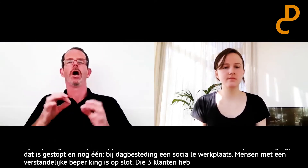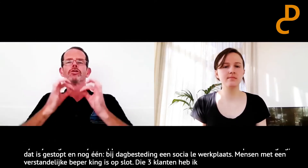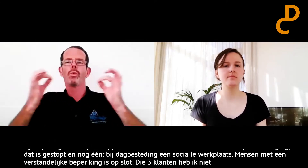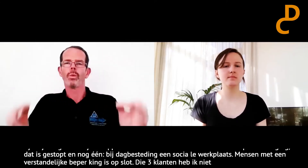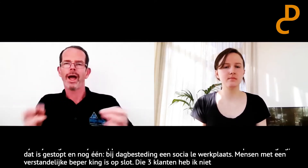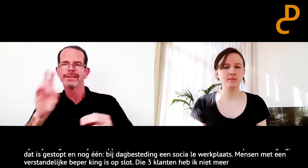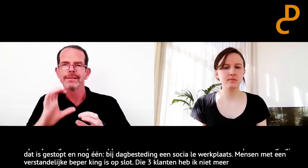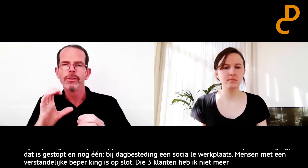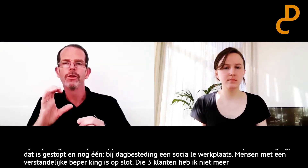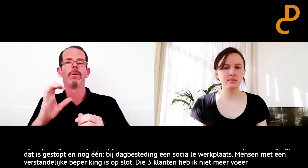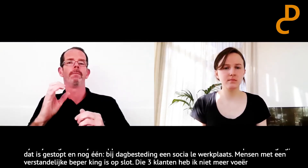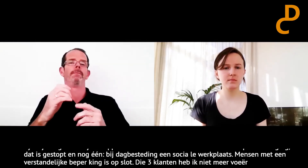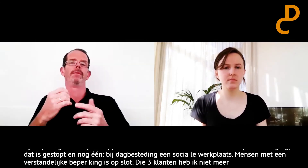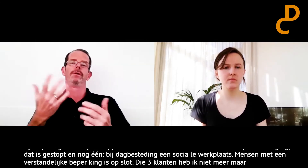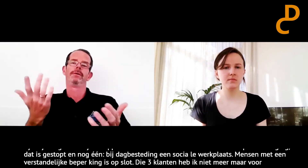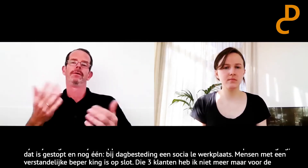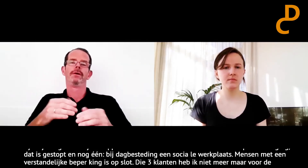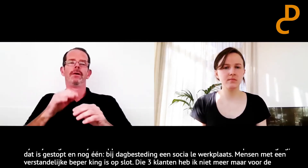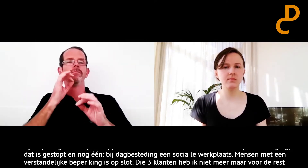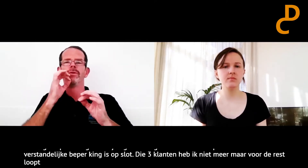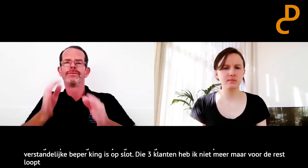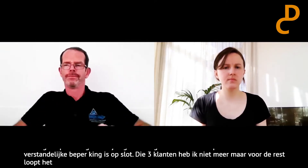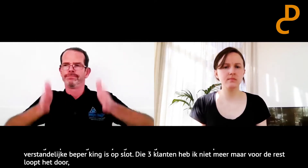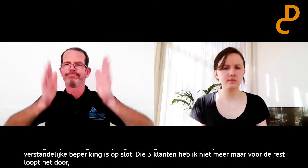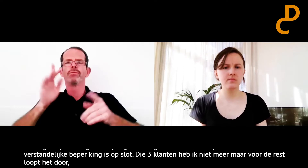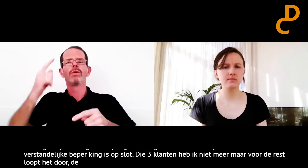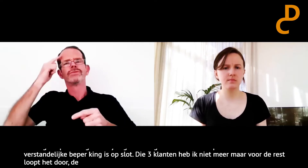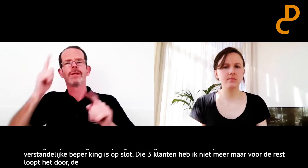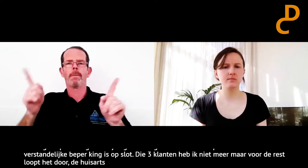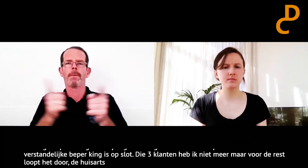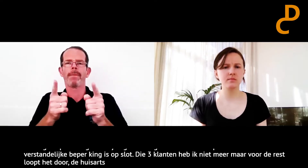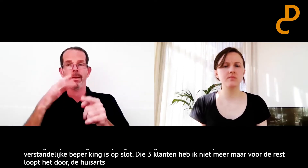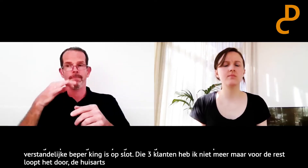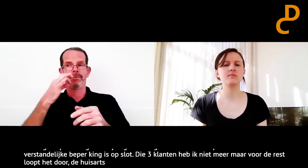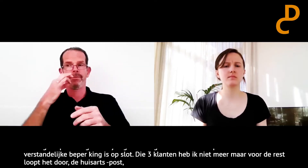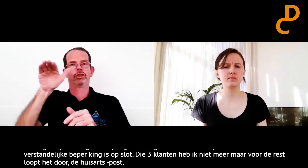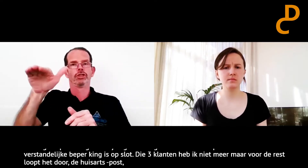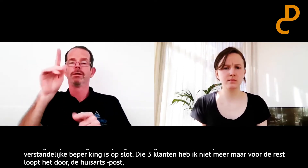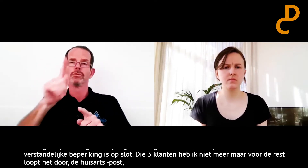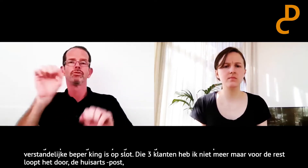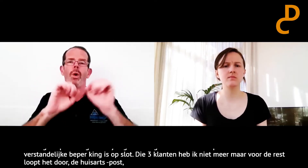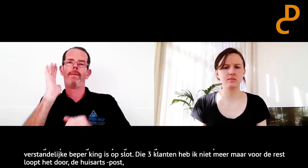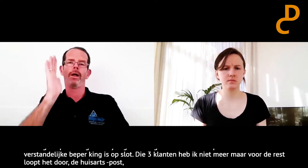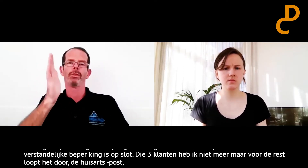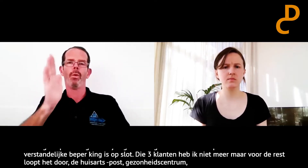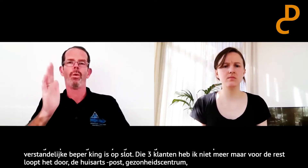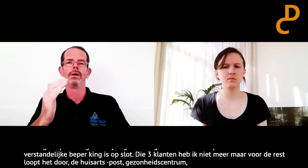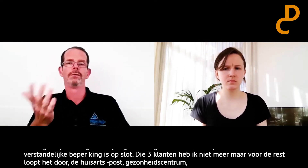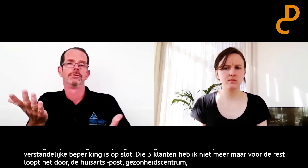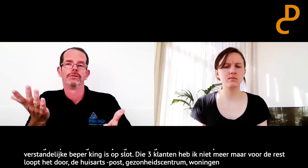huisartsenpost, gezondheidscentrum, woningen voor verstandelijke beperkte. Dat blijft gewoon